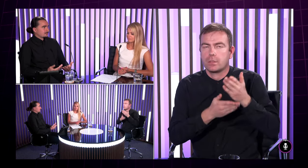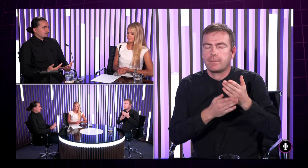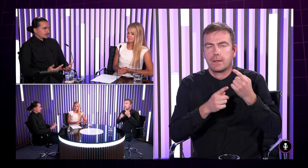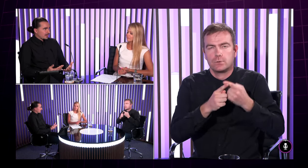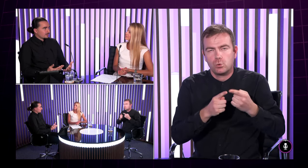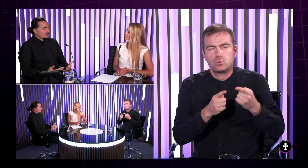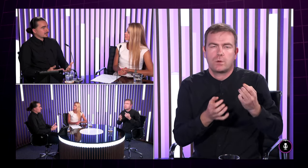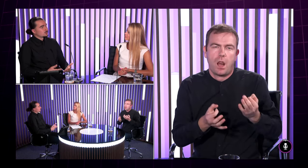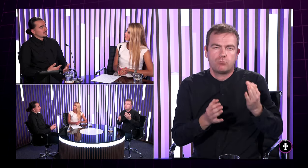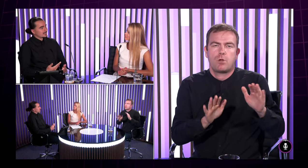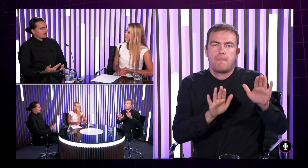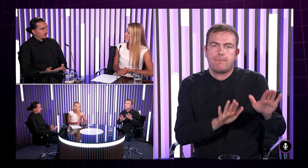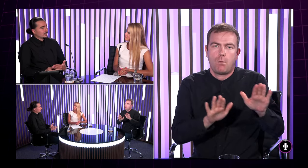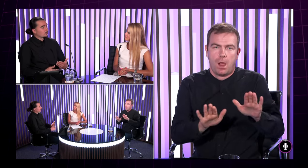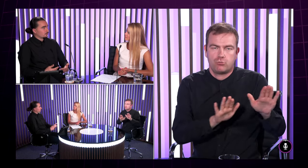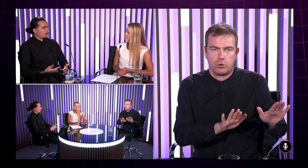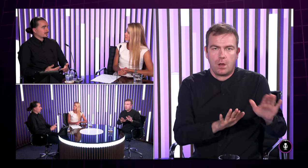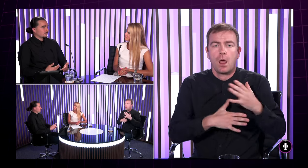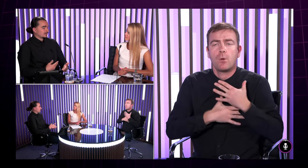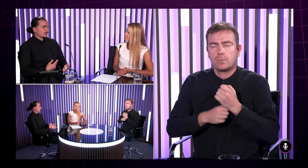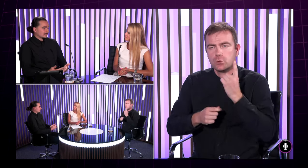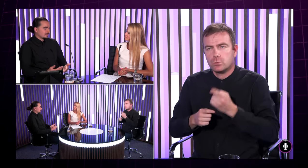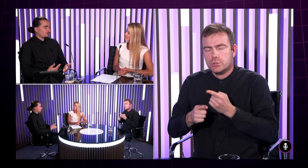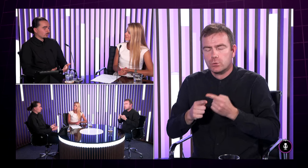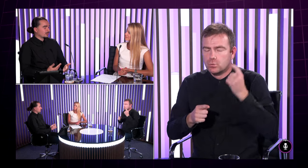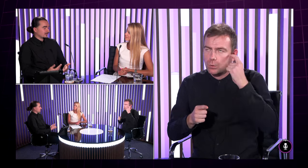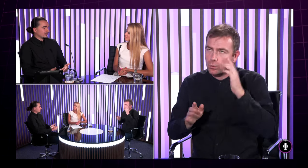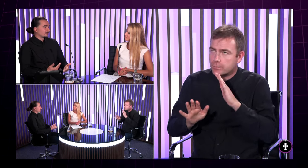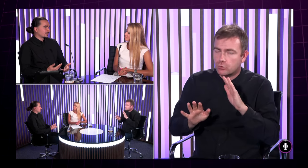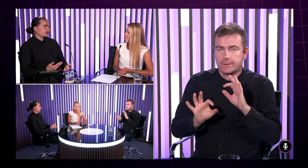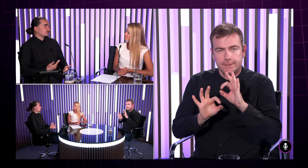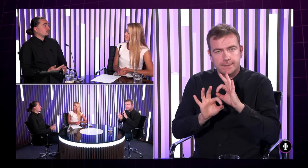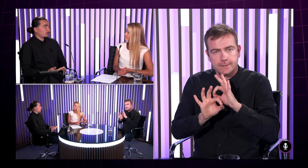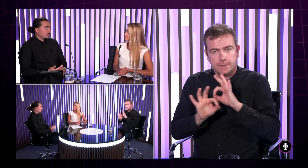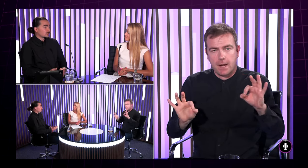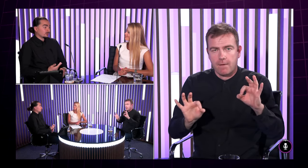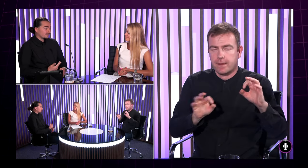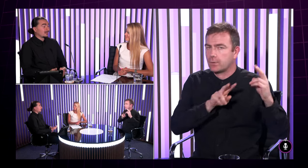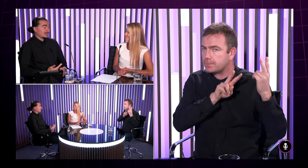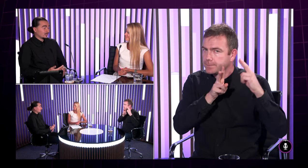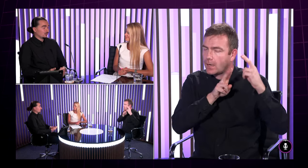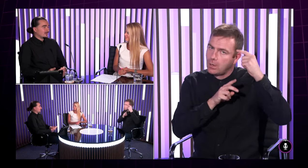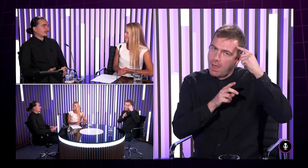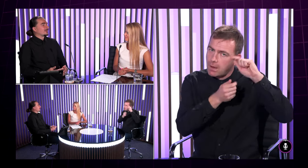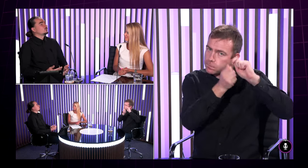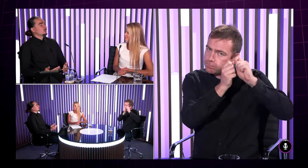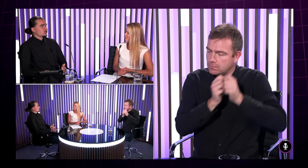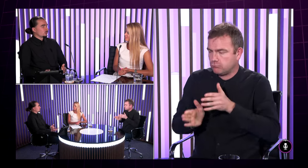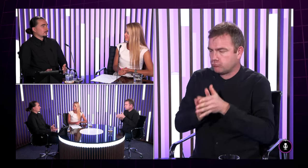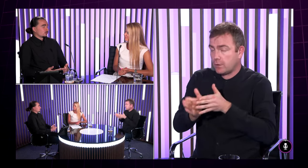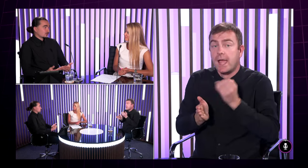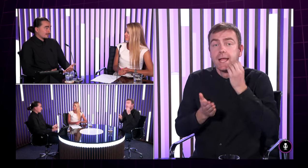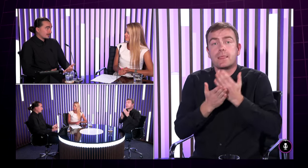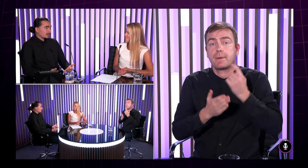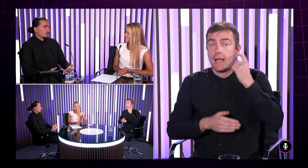si správne premyslieť to čo vlastne chce povedať ako to povedať lebo keď teraz pôjdem ja naozaj tak pôjdem to že bomby a že povedem veľmi rýchlo tak aj tomu